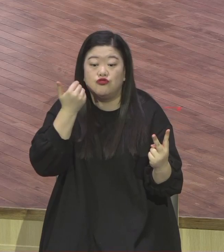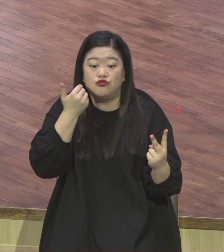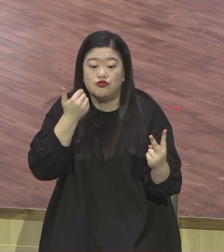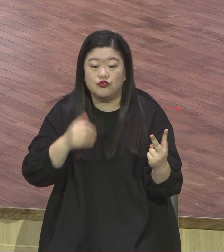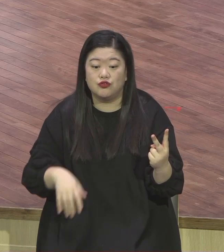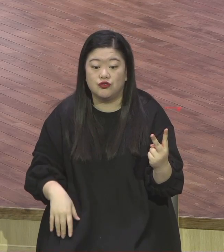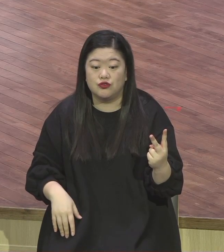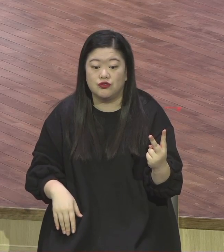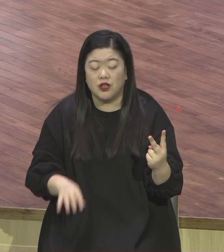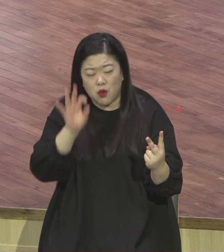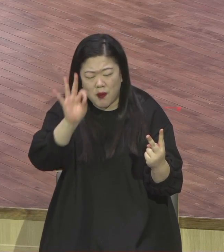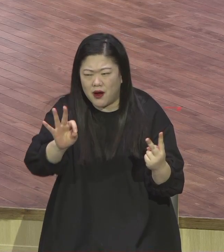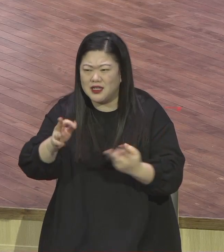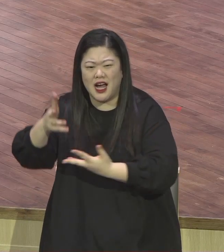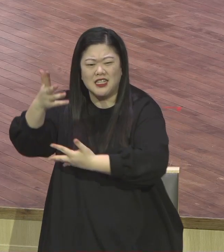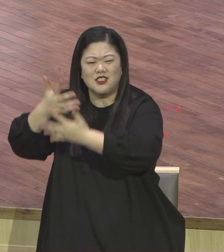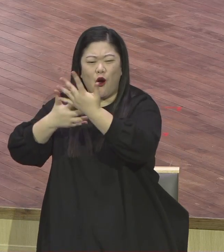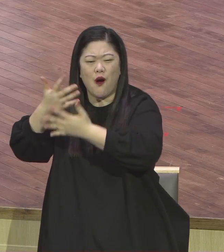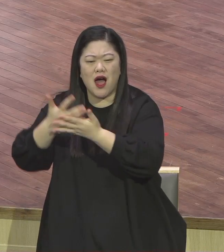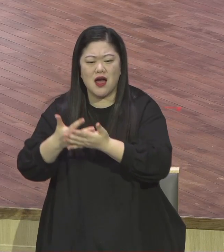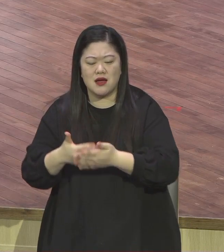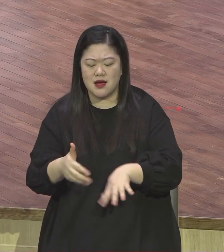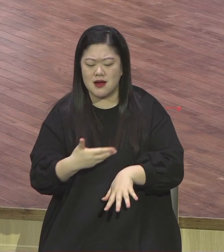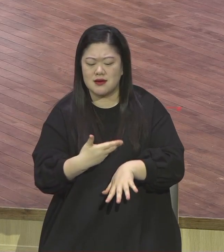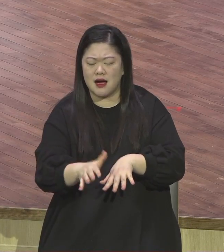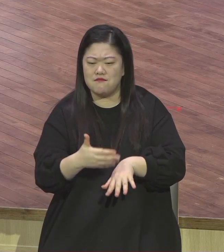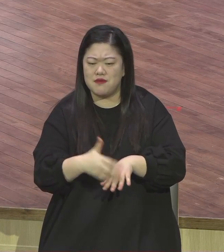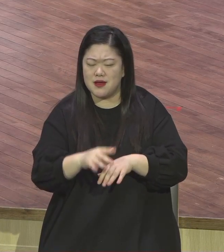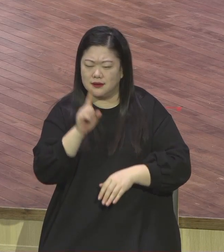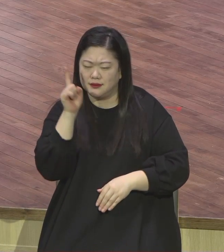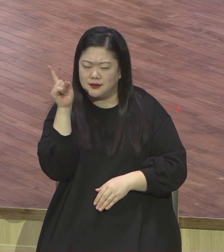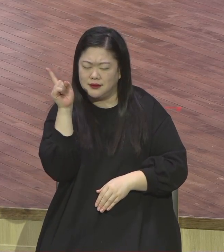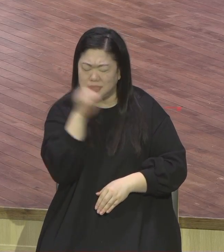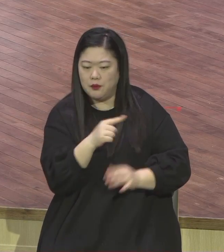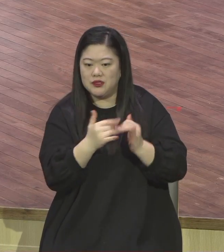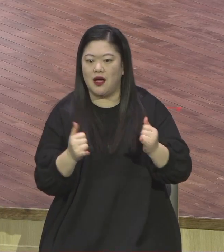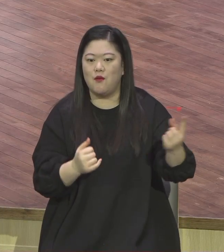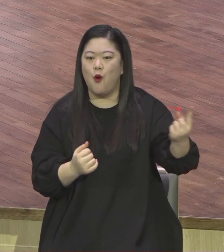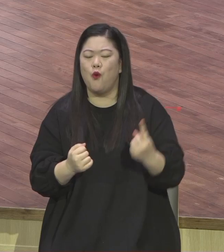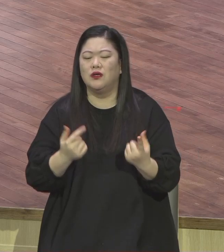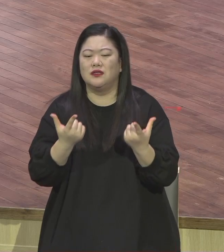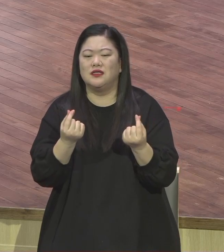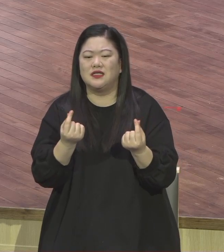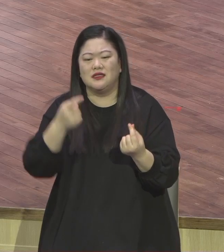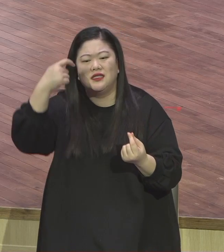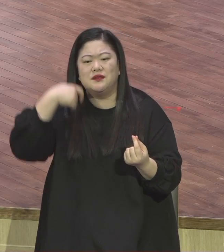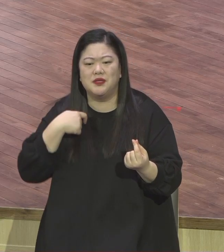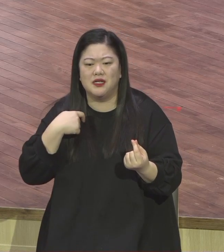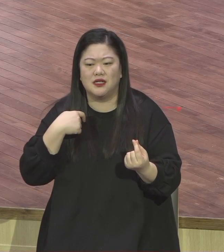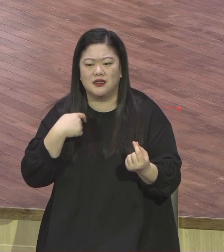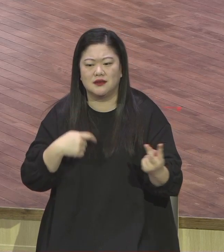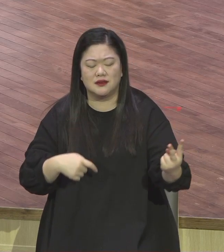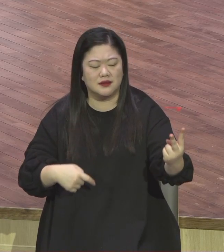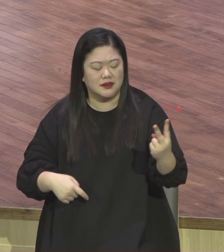악의 세력이 나타난 것처럼 강도 도둑놈이 나타난 것처럼 어떤 긴장감을 조성하는 이런 분위기요.